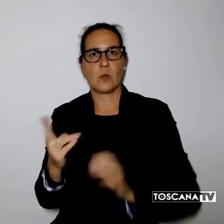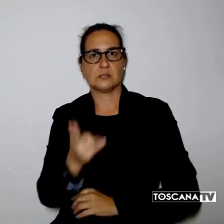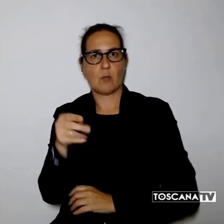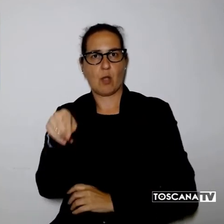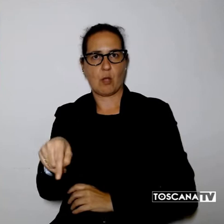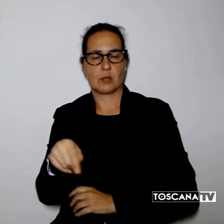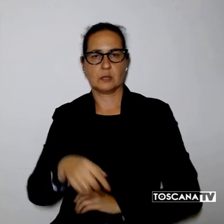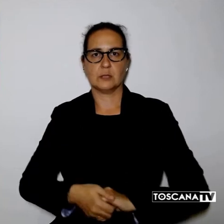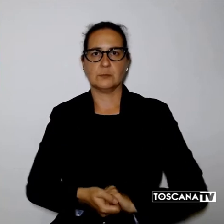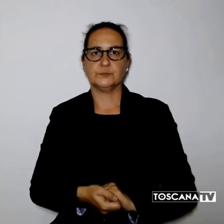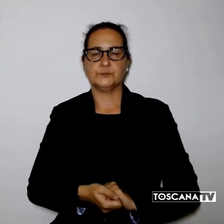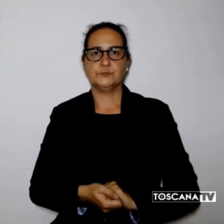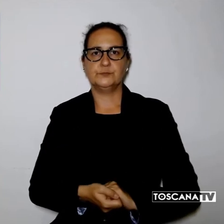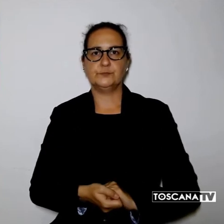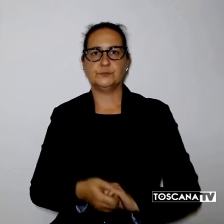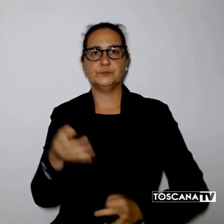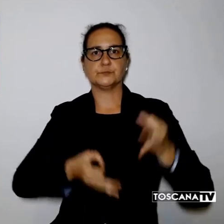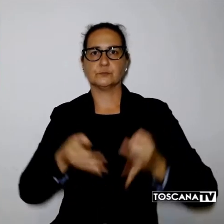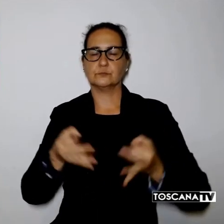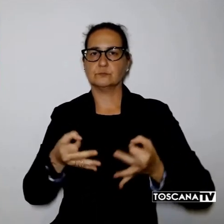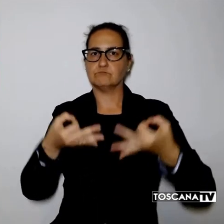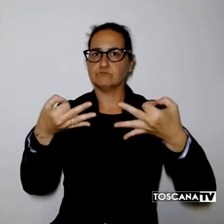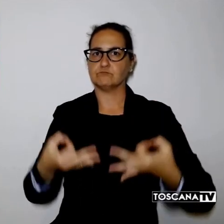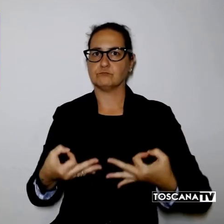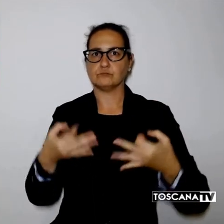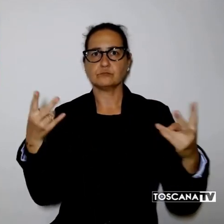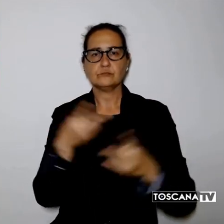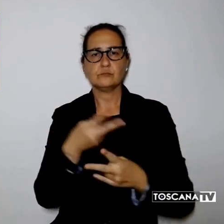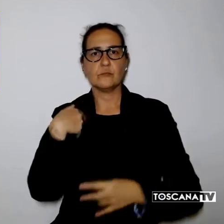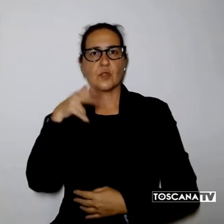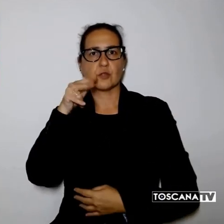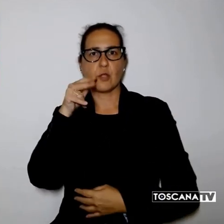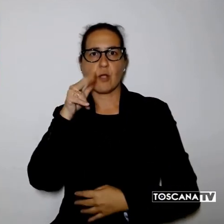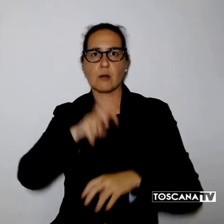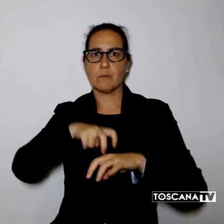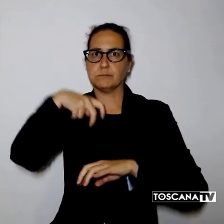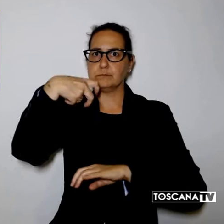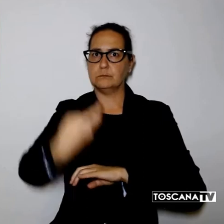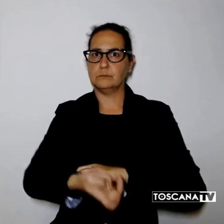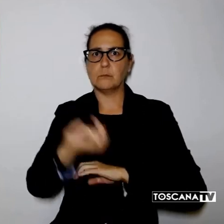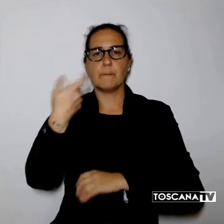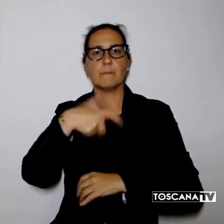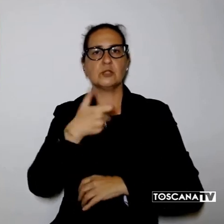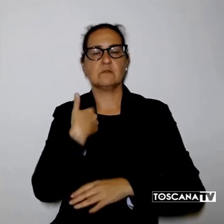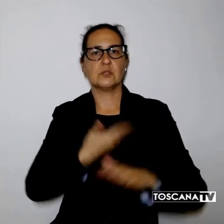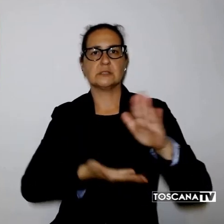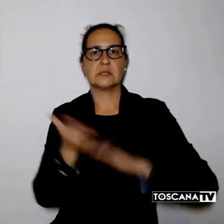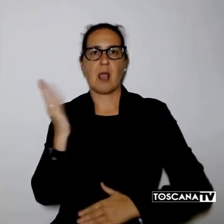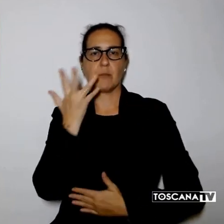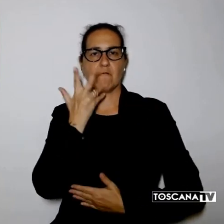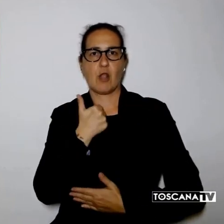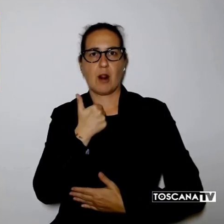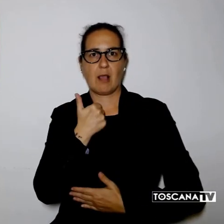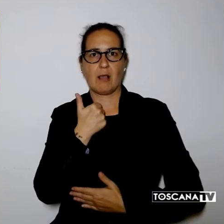Il Tribunale stabilì che Martina era caduta mentre tentava di sfuggire a un tentativo di violenza sessuale da